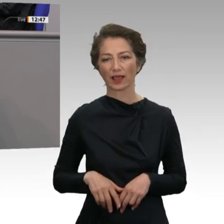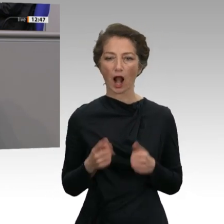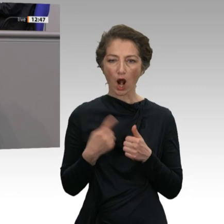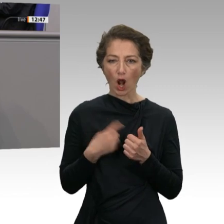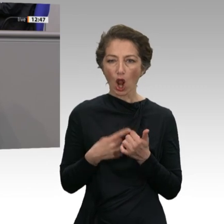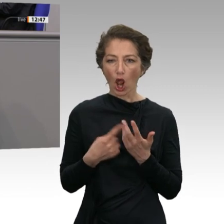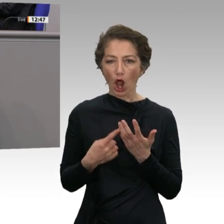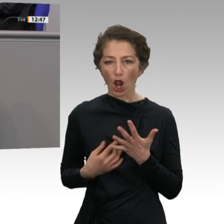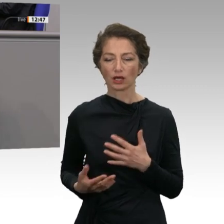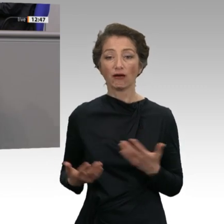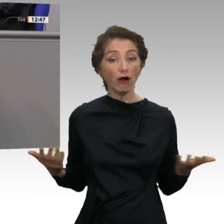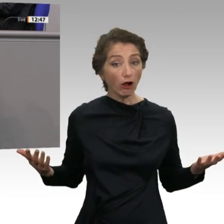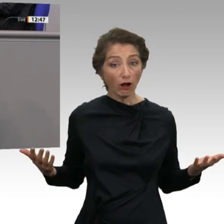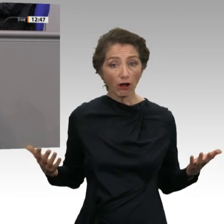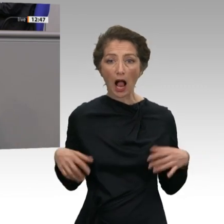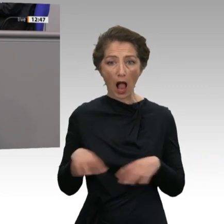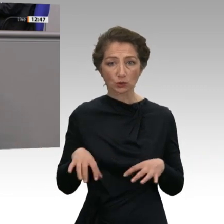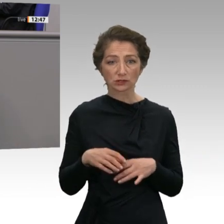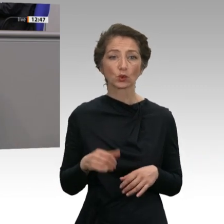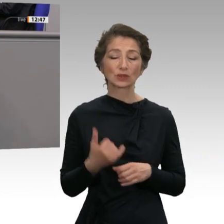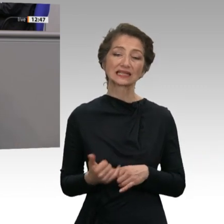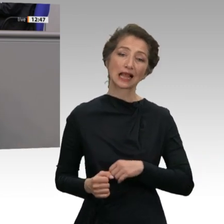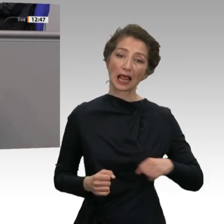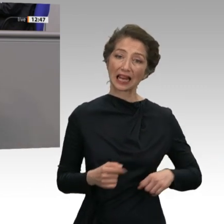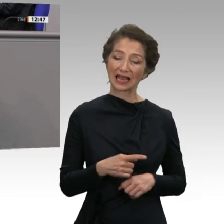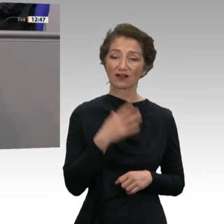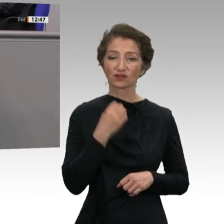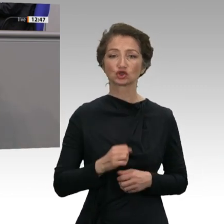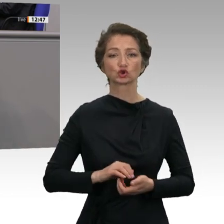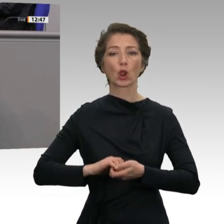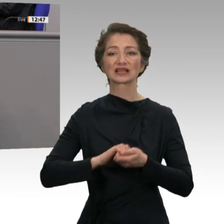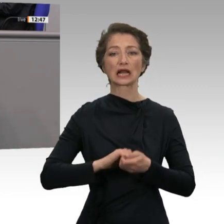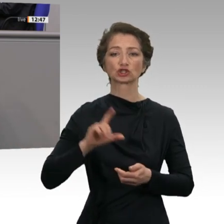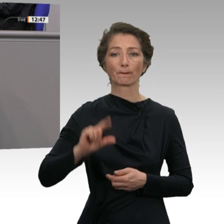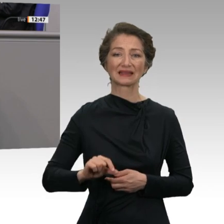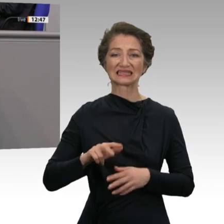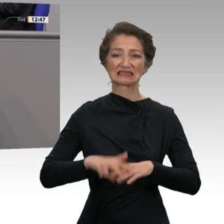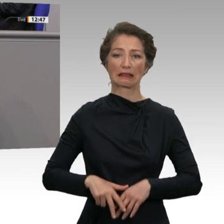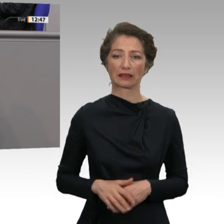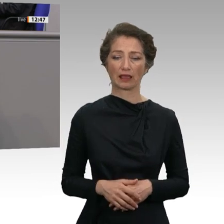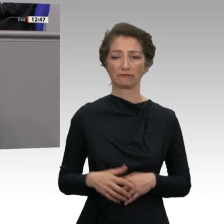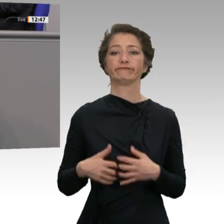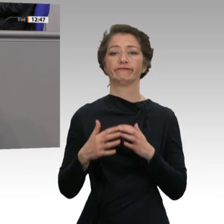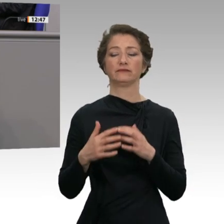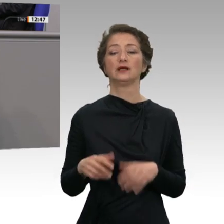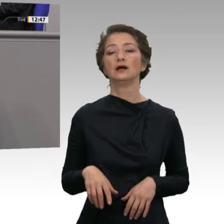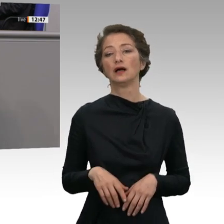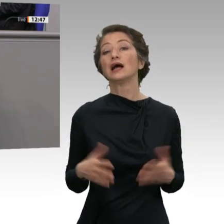pur! Und nun will die Linke eine solidarische Mindestrente einführen, die ist dringend nötig. Denn